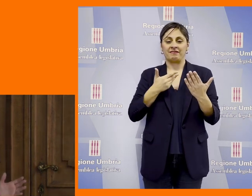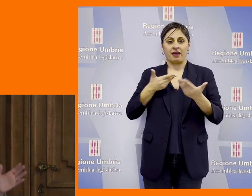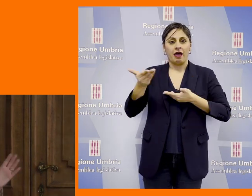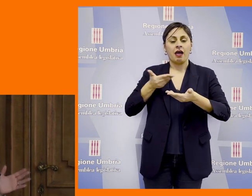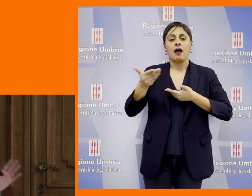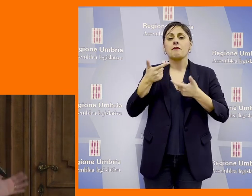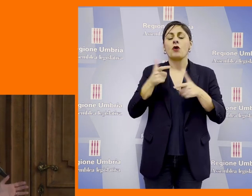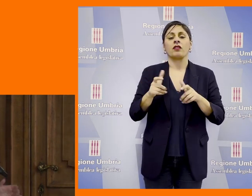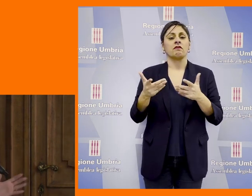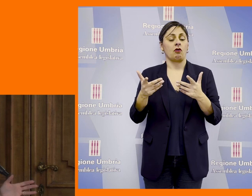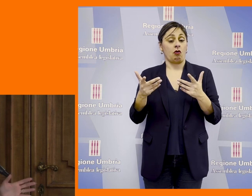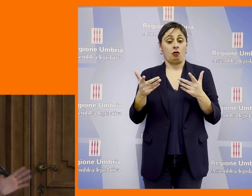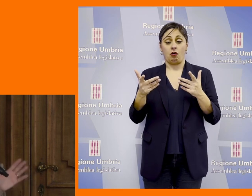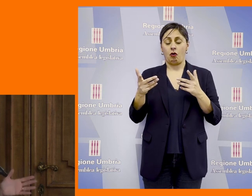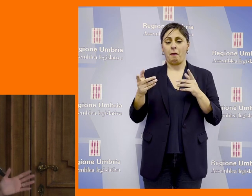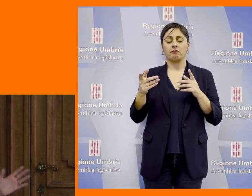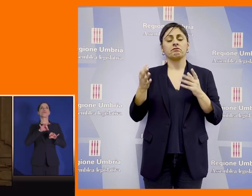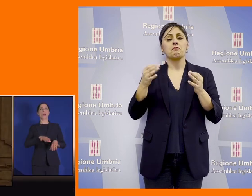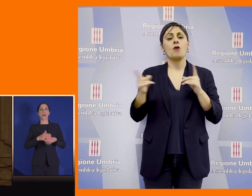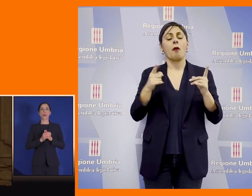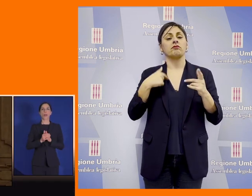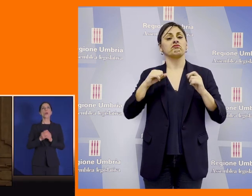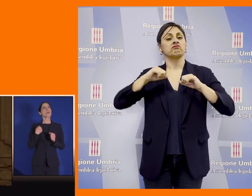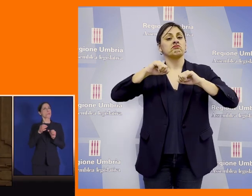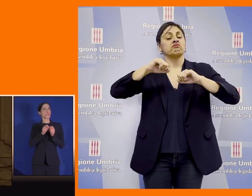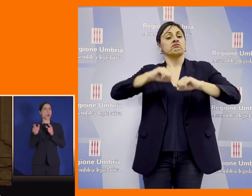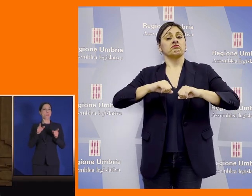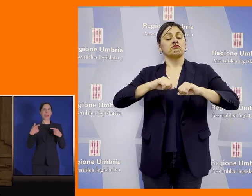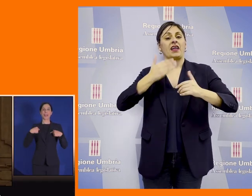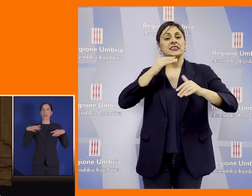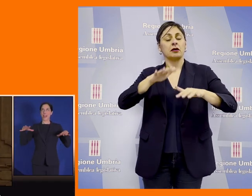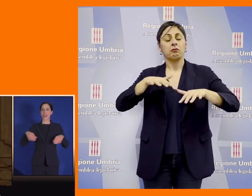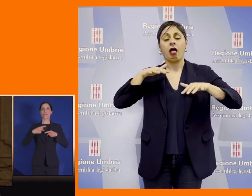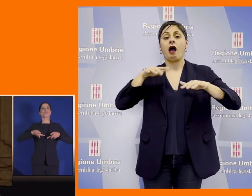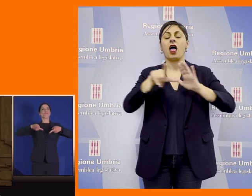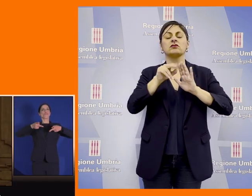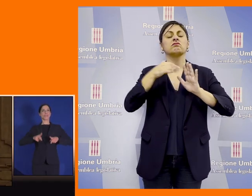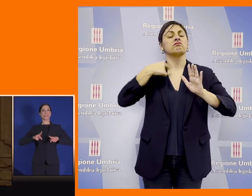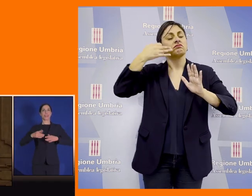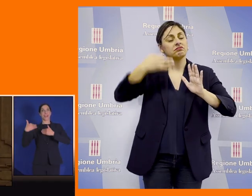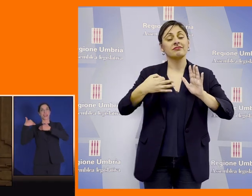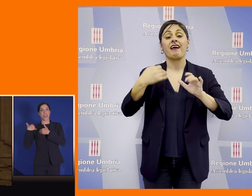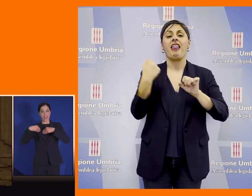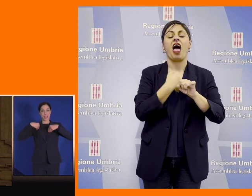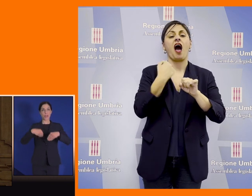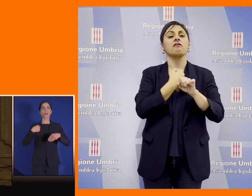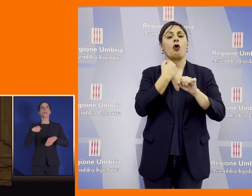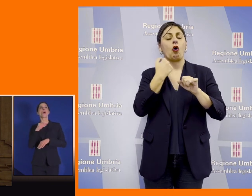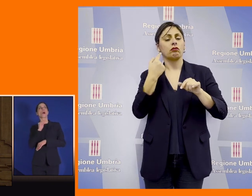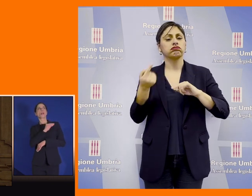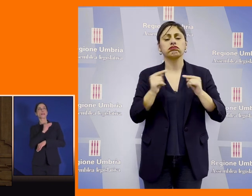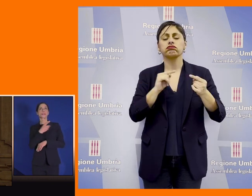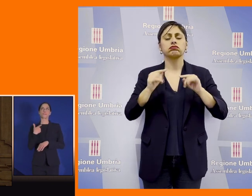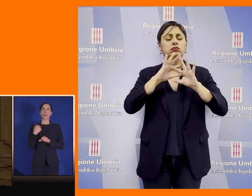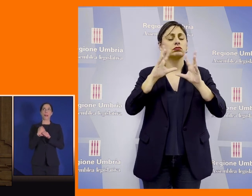perché nel momento in cui ci siamo insediati ho chiesto e voluto che i lavori dell'Assemblea